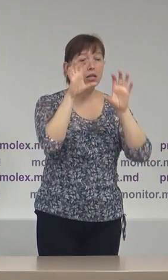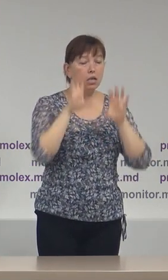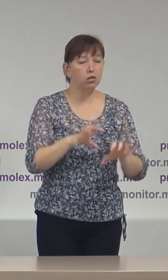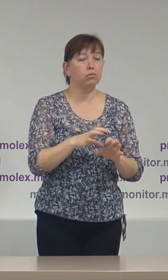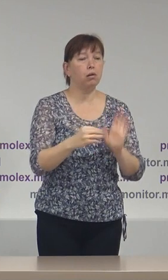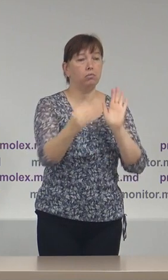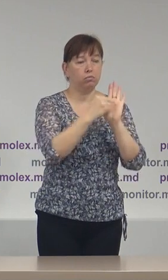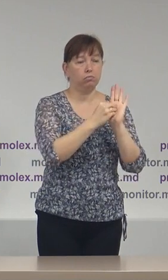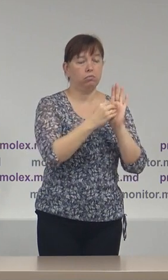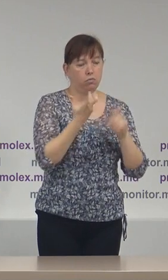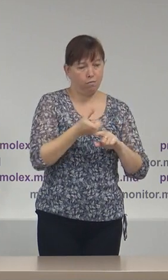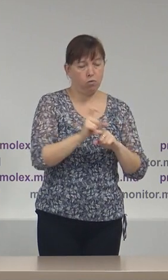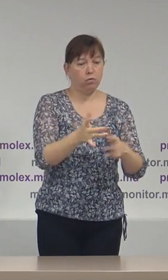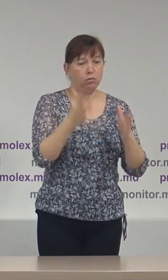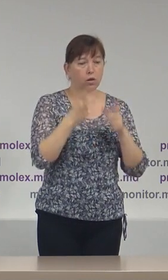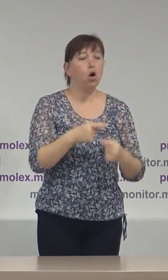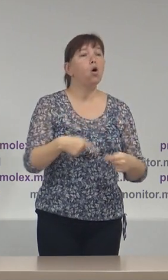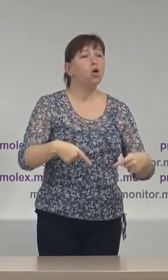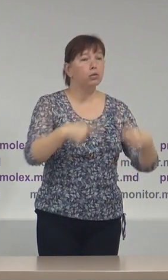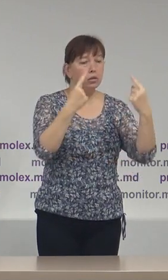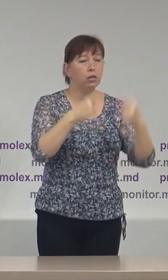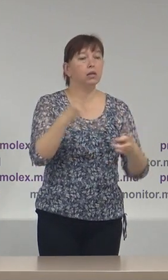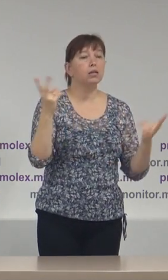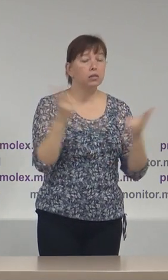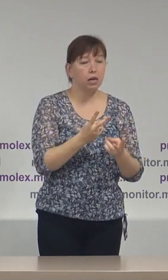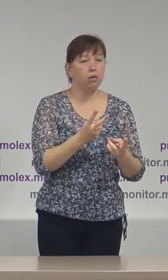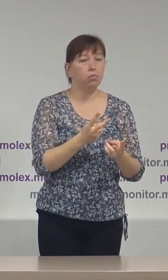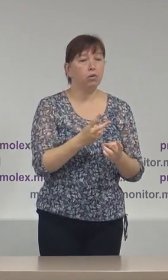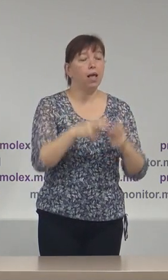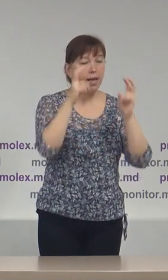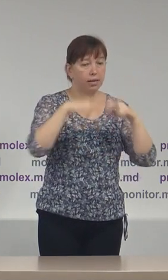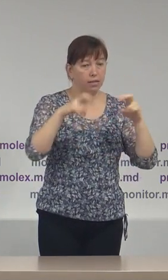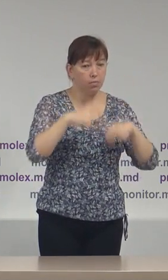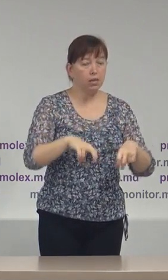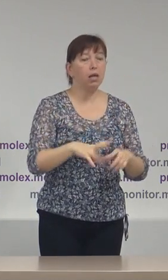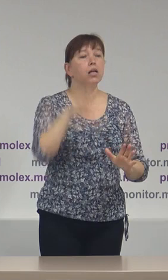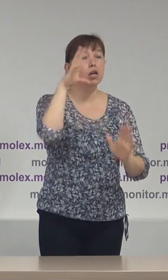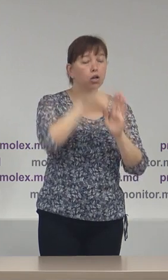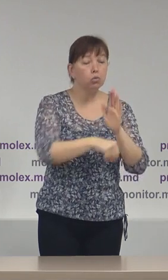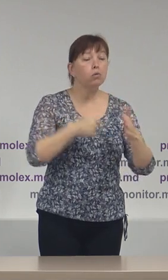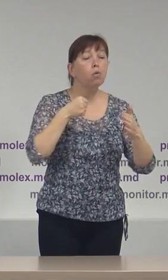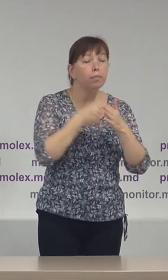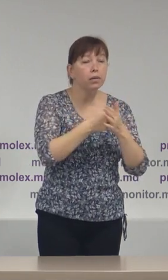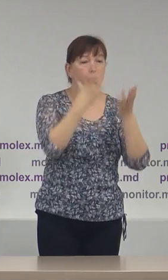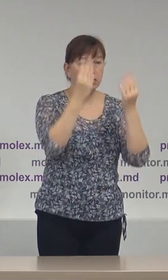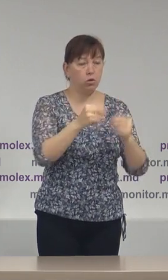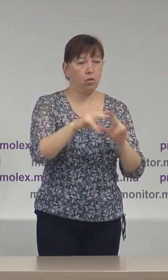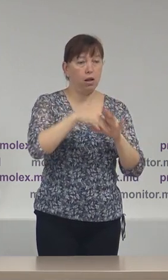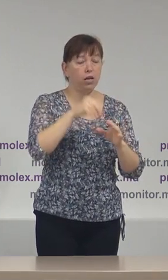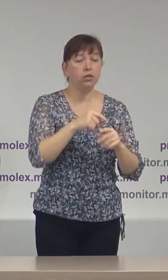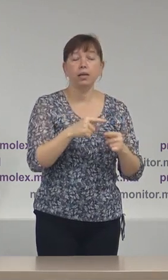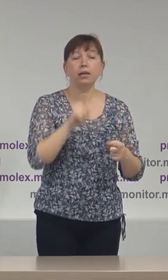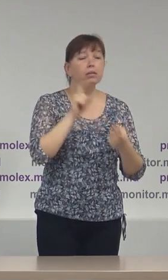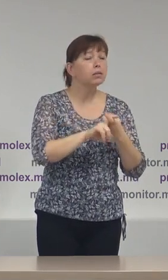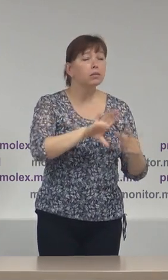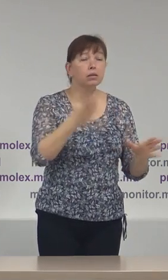foarte exact că contestațiile urmează să fie examinate inclusiv până în ziua legilor, indiferent de data de